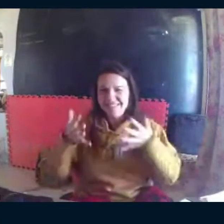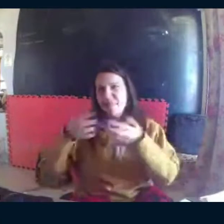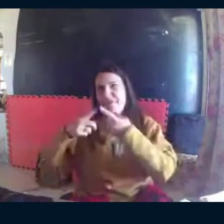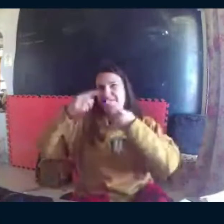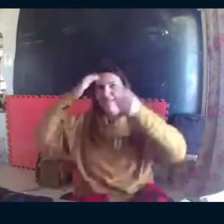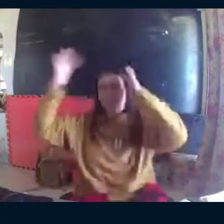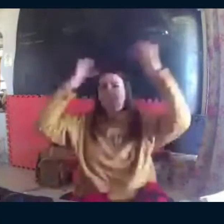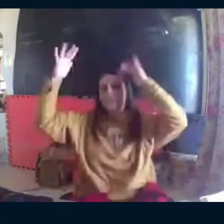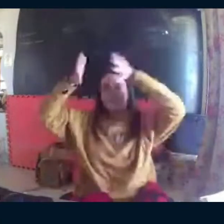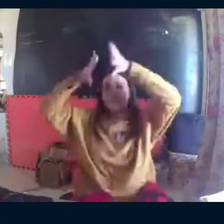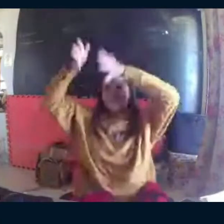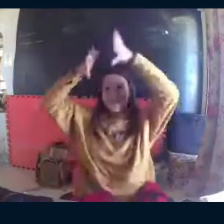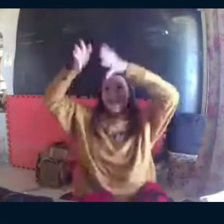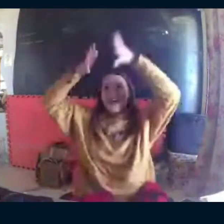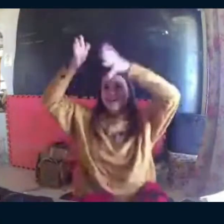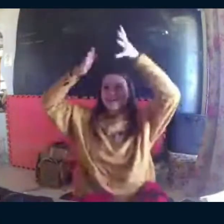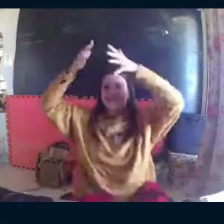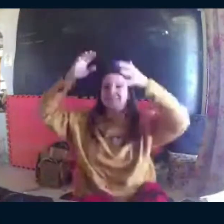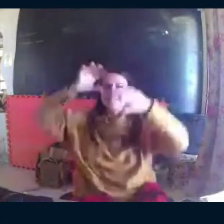para situar o estúdio também.